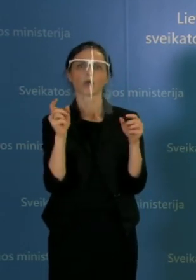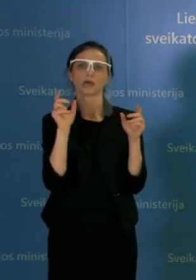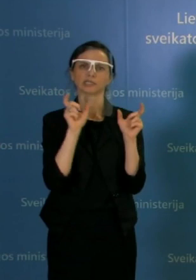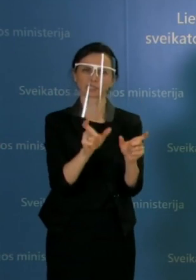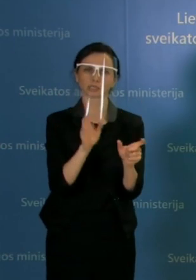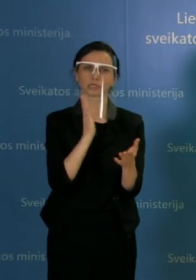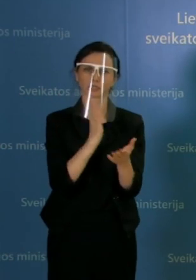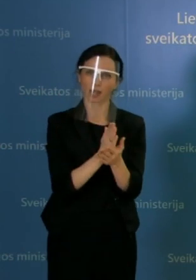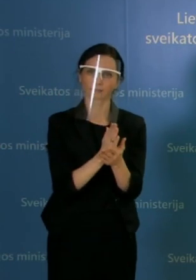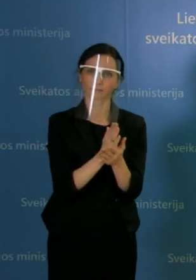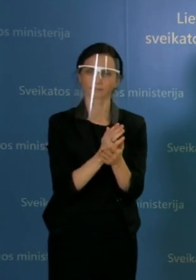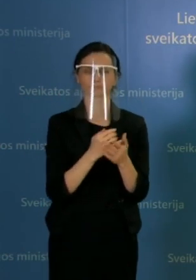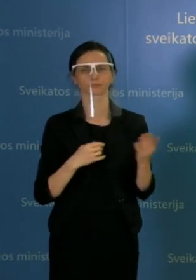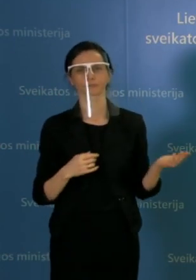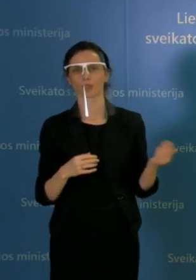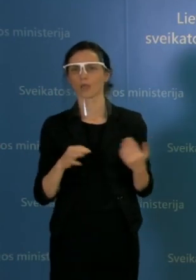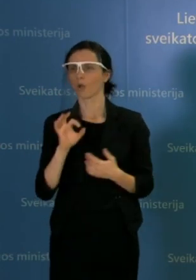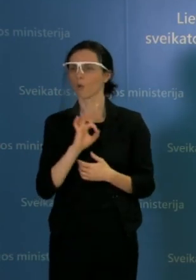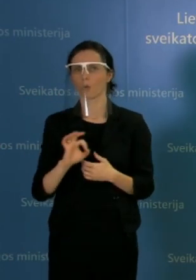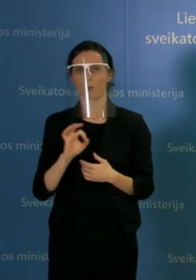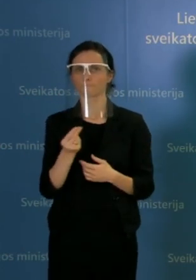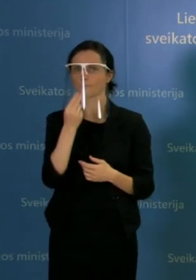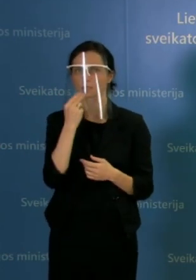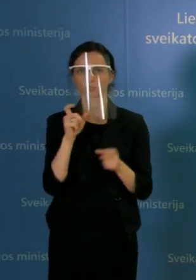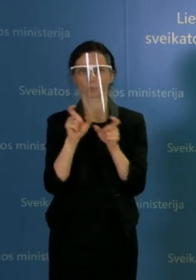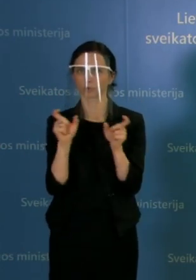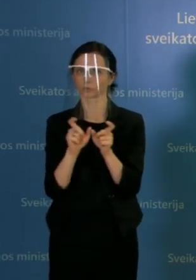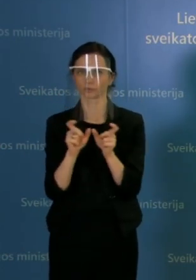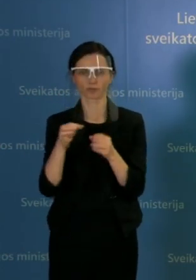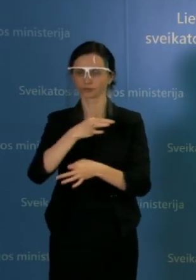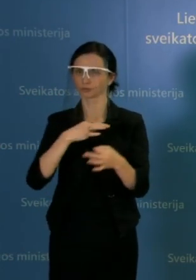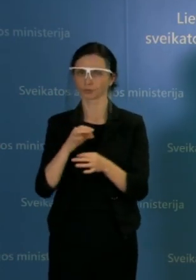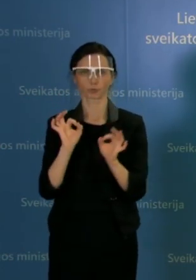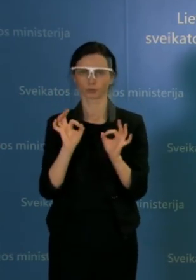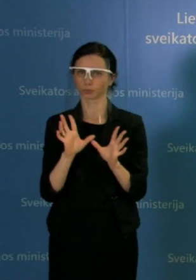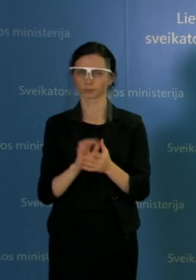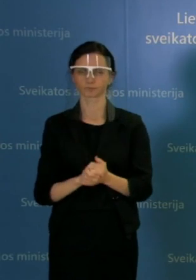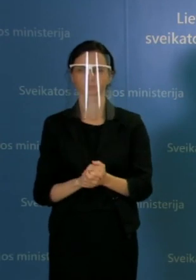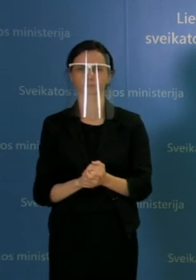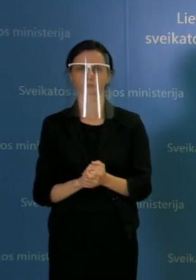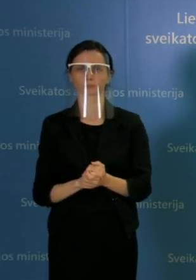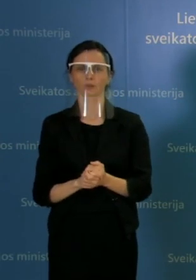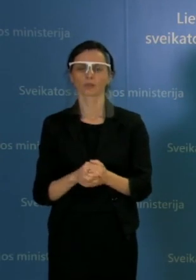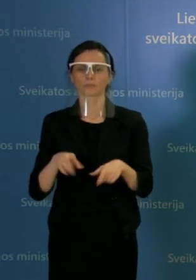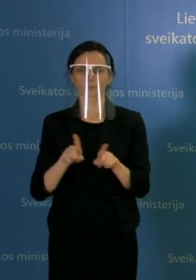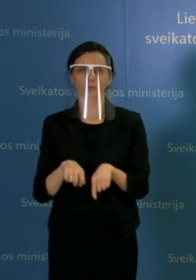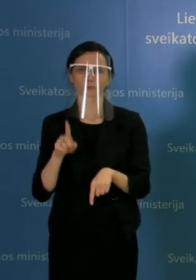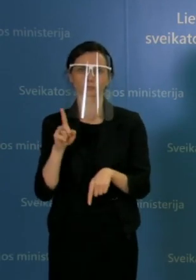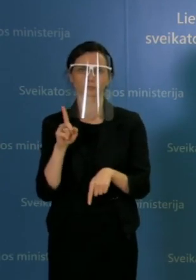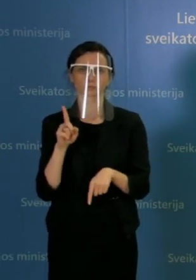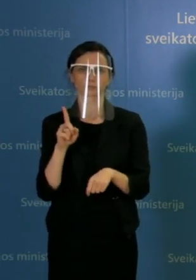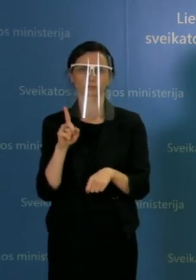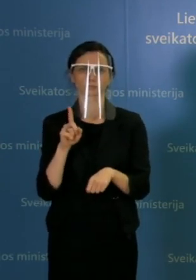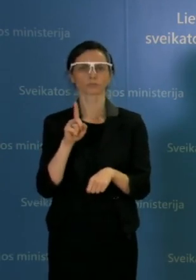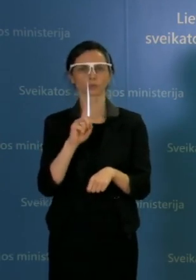parduotuvio apribojimų jokių diskusijų nebuvo. Ir vėlgi, gal pasinaudojant progą, tiesiog reikėtų